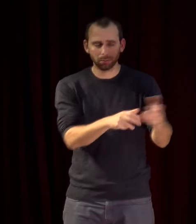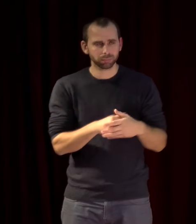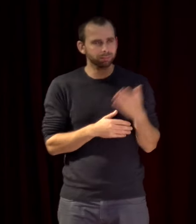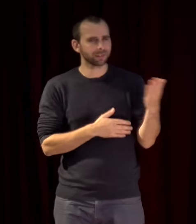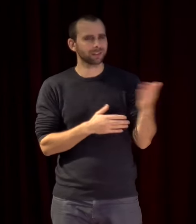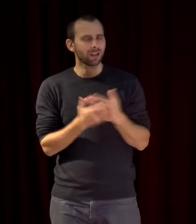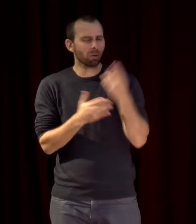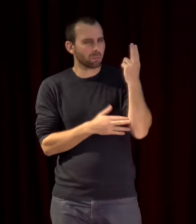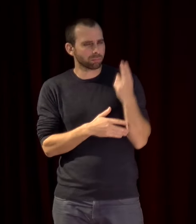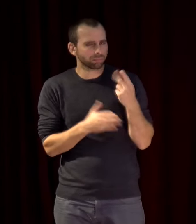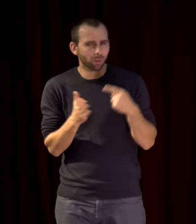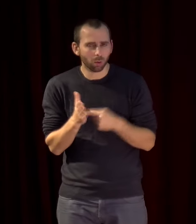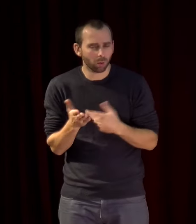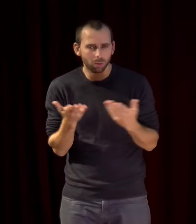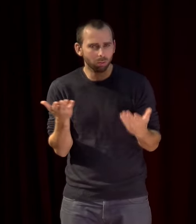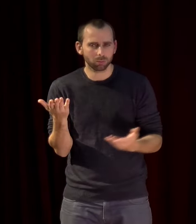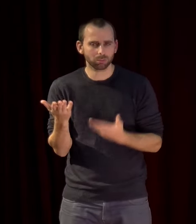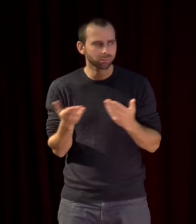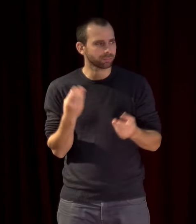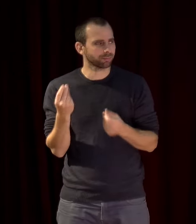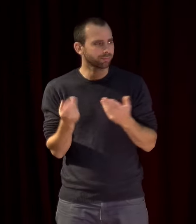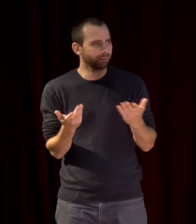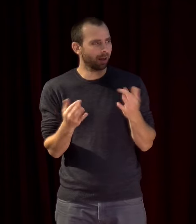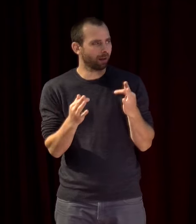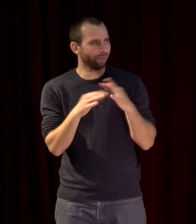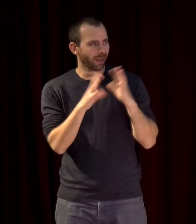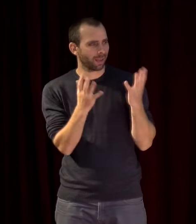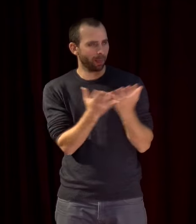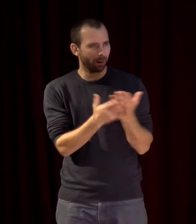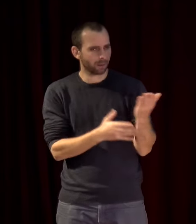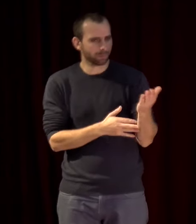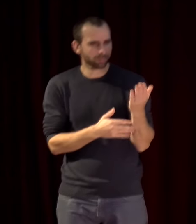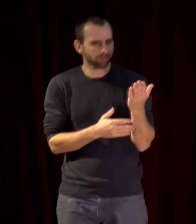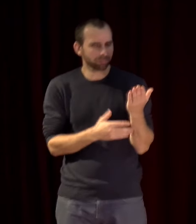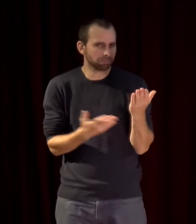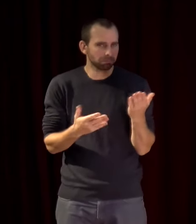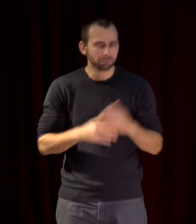dates ça de quel moment enfin qu'est-ce que tu peux nous dire là-dessus sur la difficulté